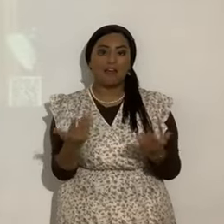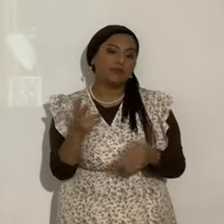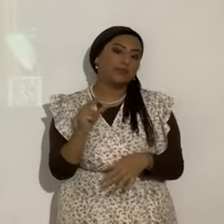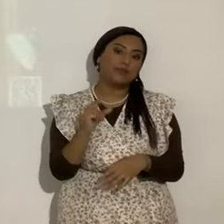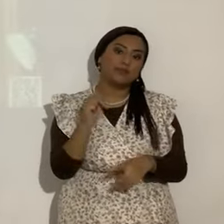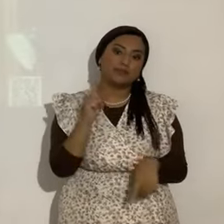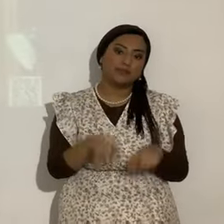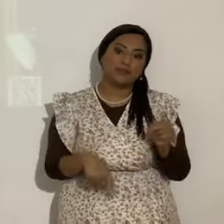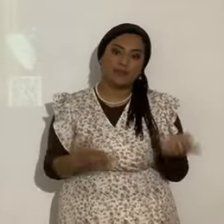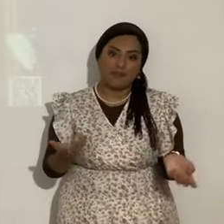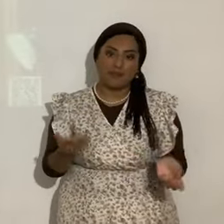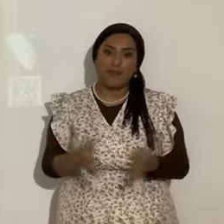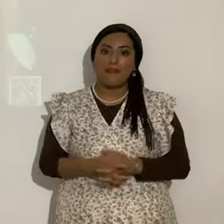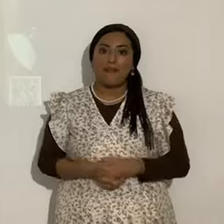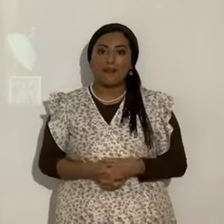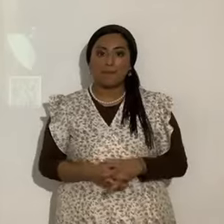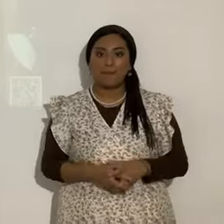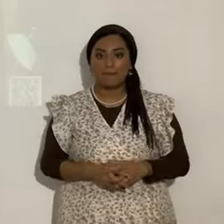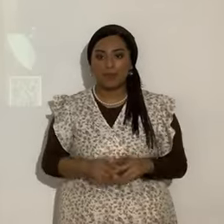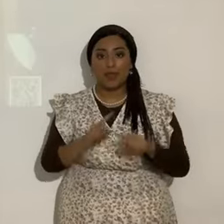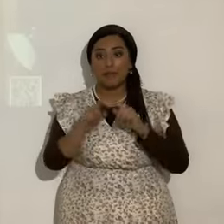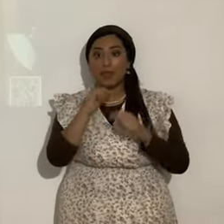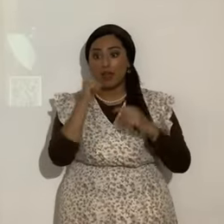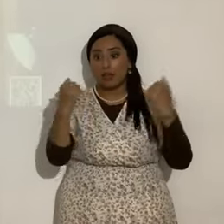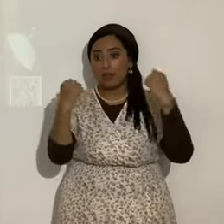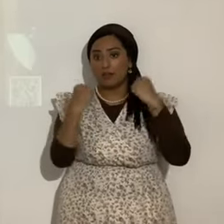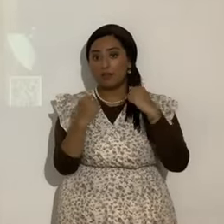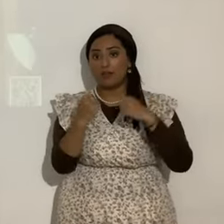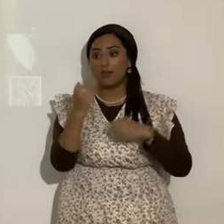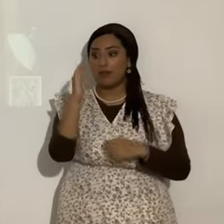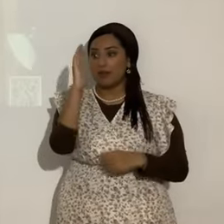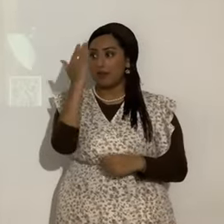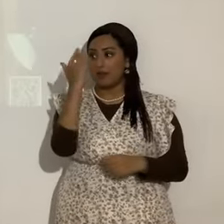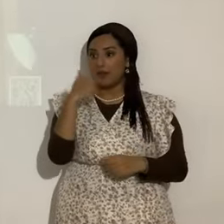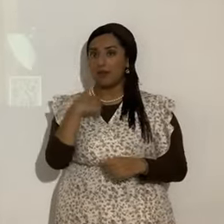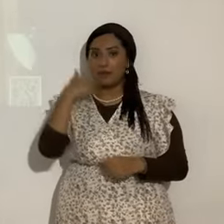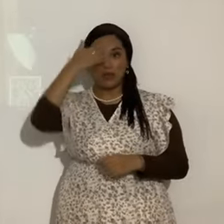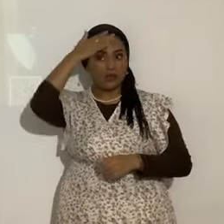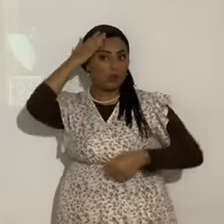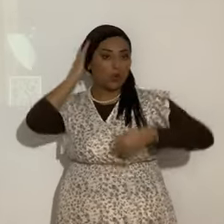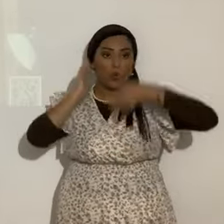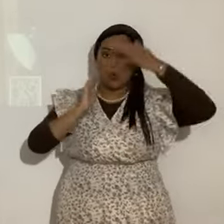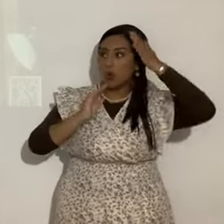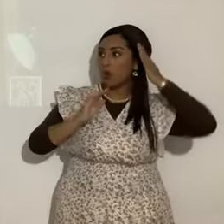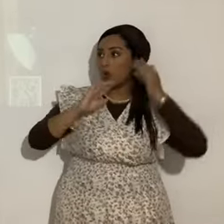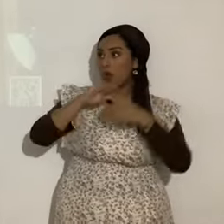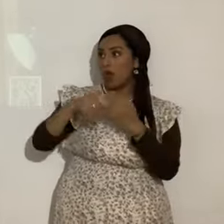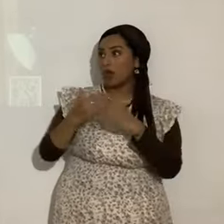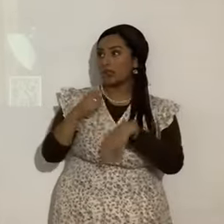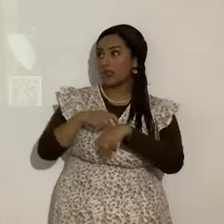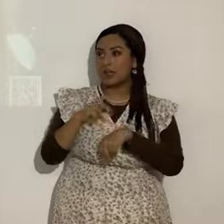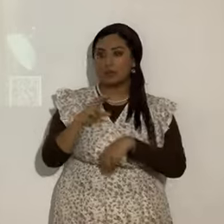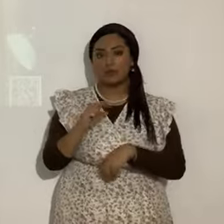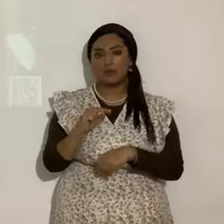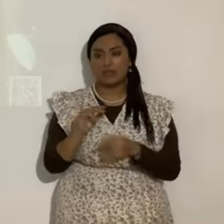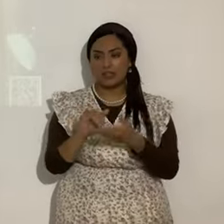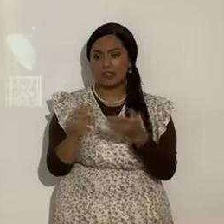pero no estás idolatrando y me doy a entender eso es pecado eso es pecado hay que